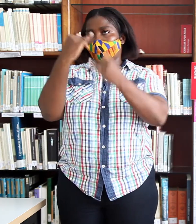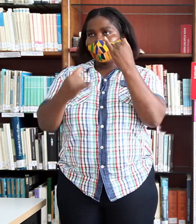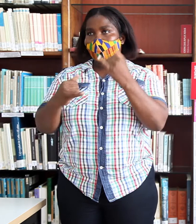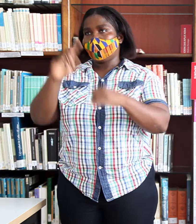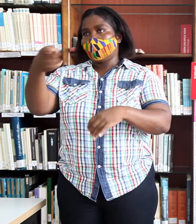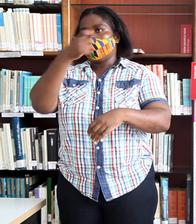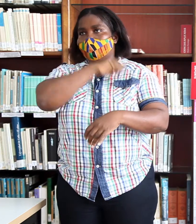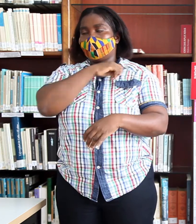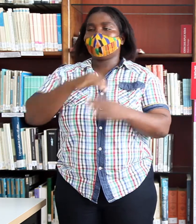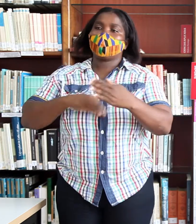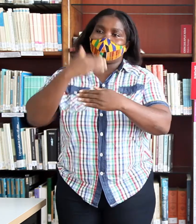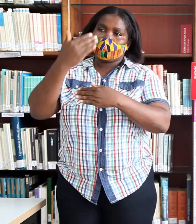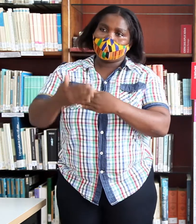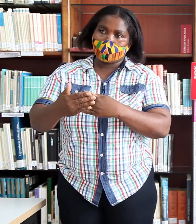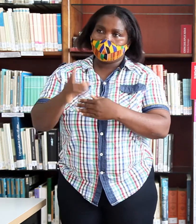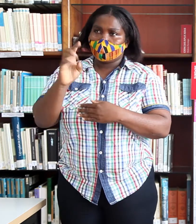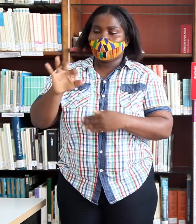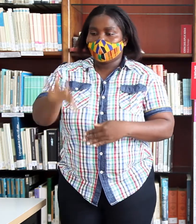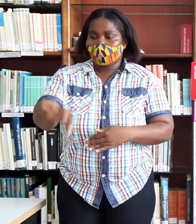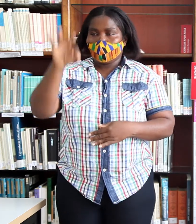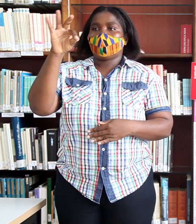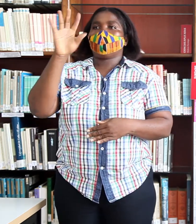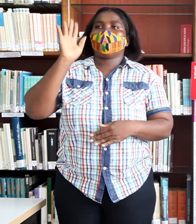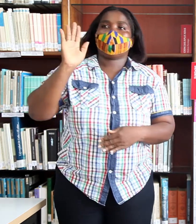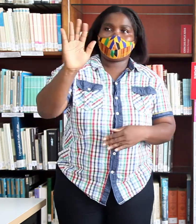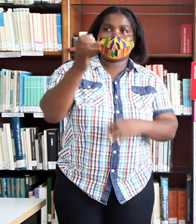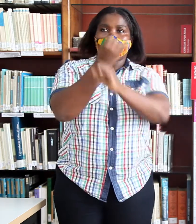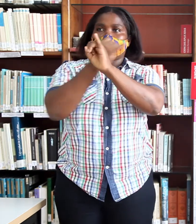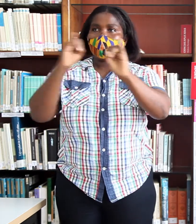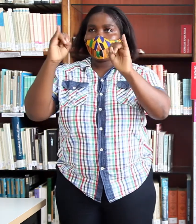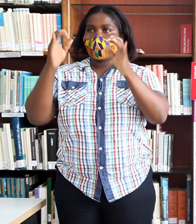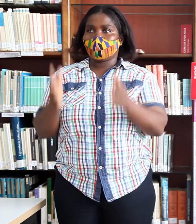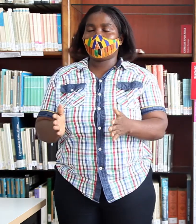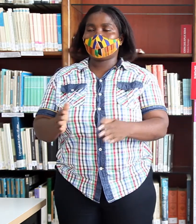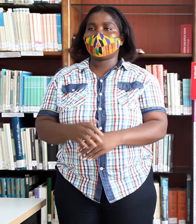españolas antes de conseguir su independencia.